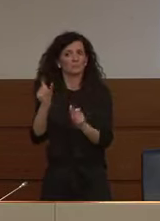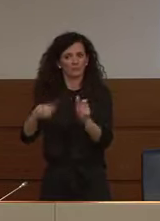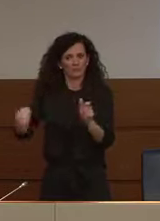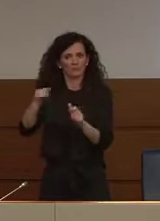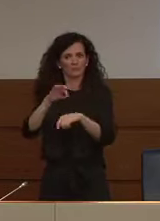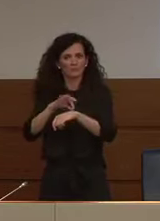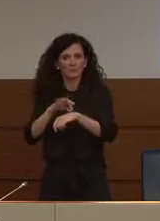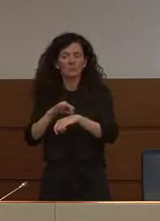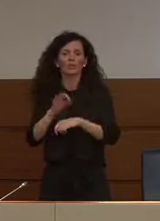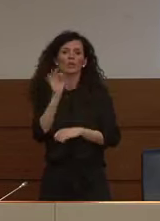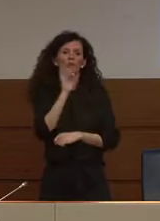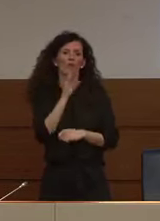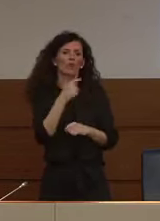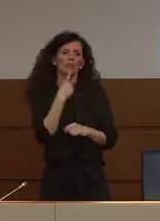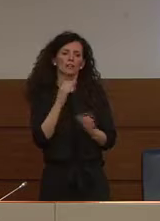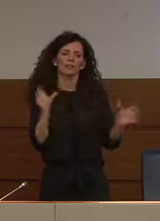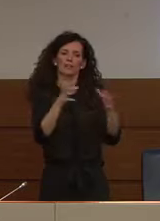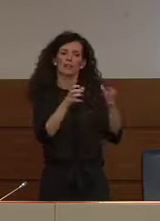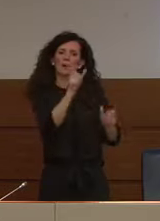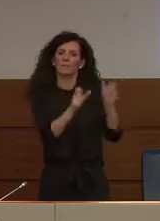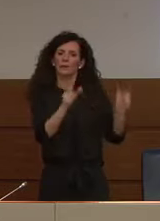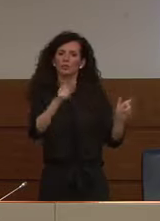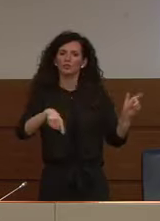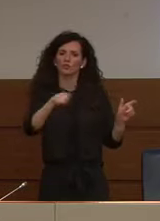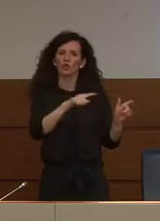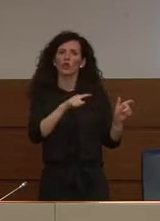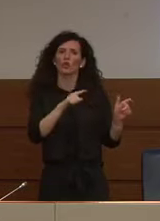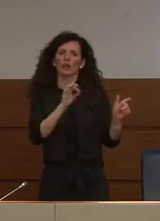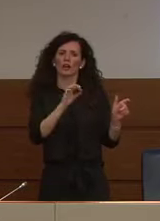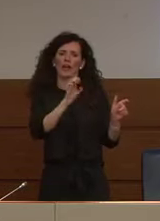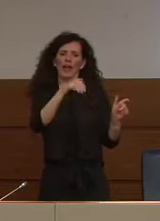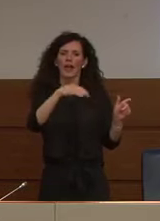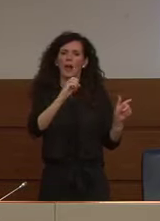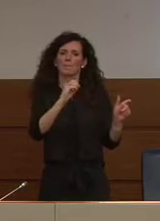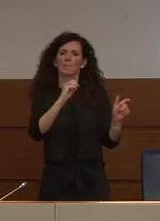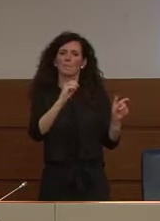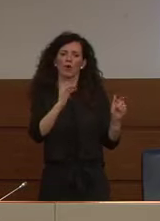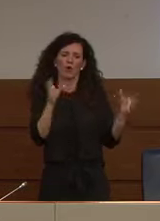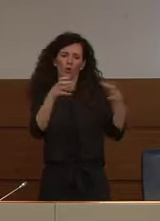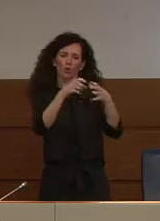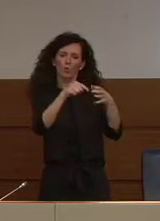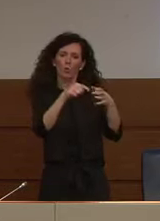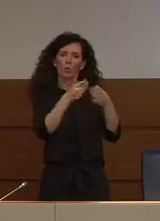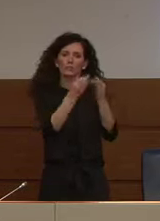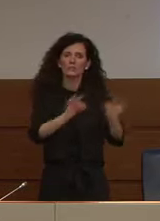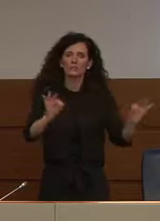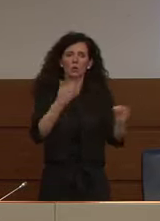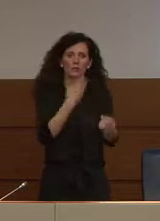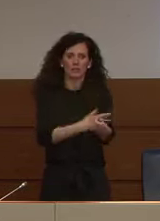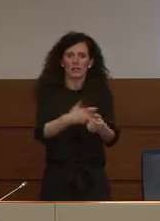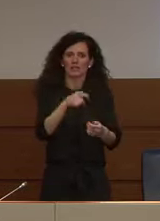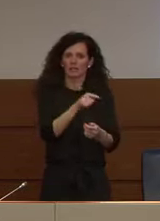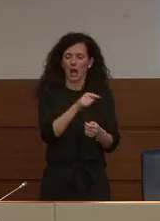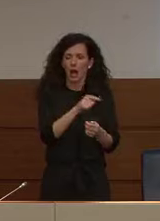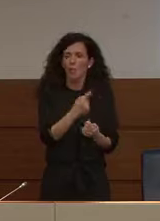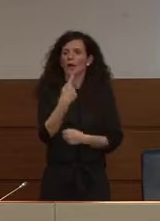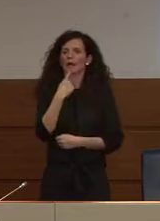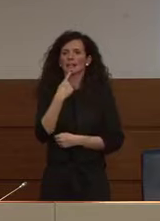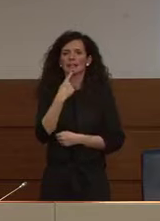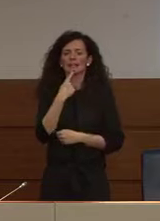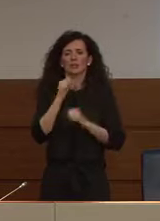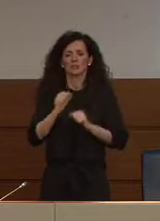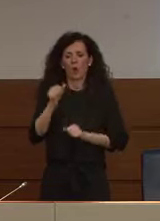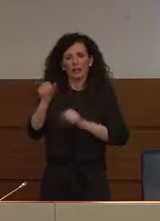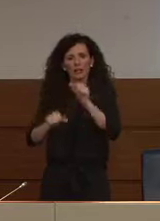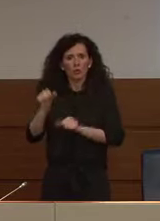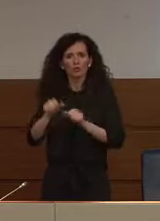emocomponenti disponibili per gli interventi di chirurgia maggiore, piuttosto che per i trapianti